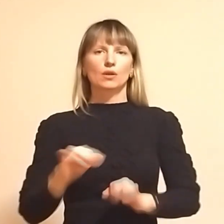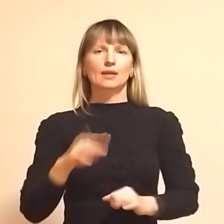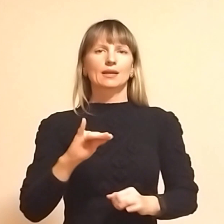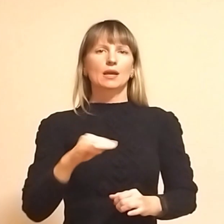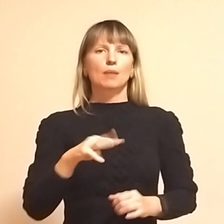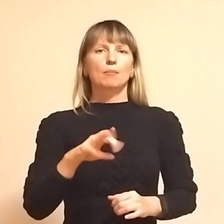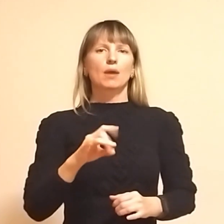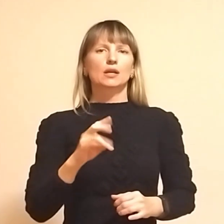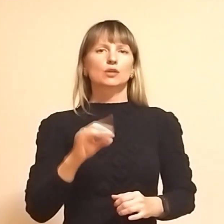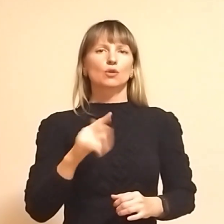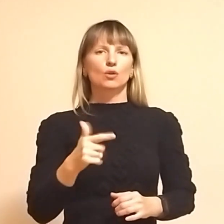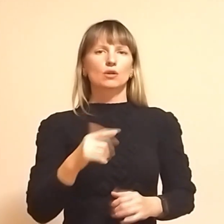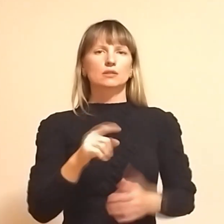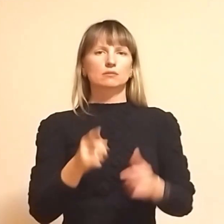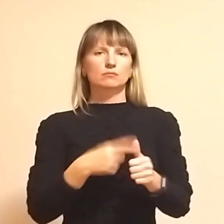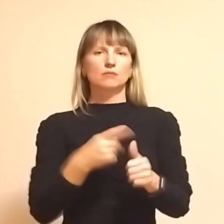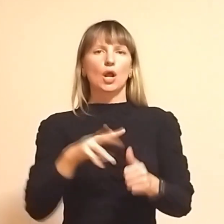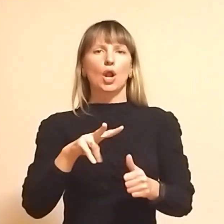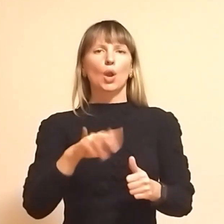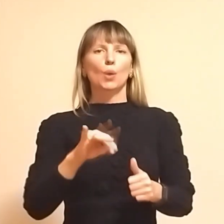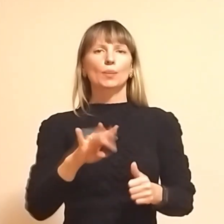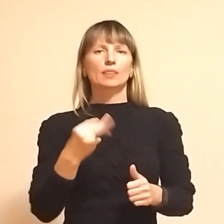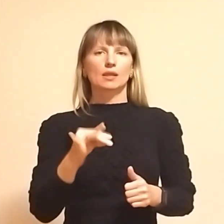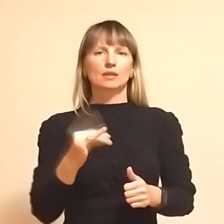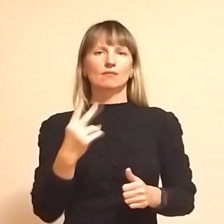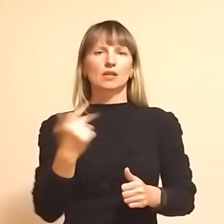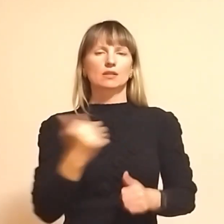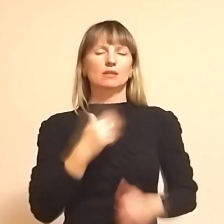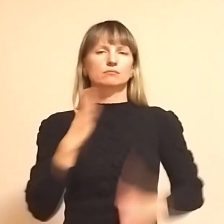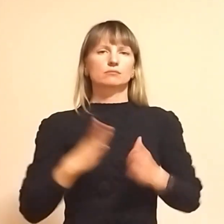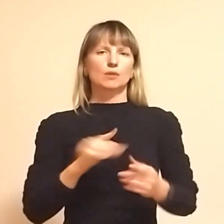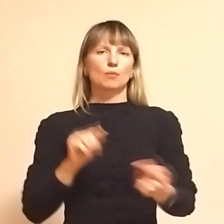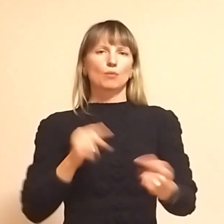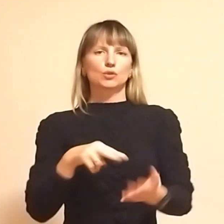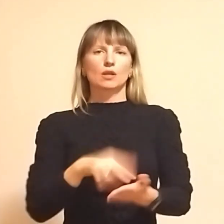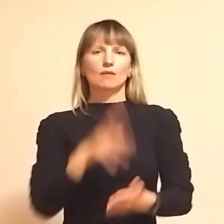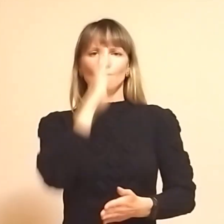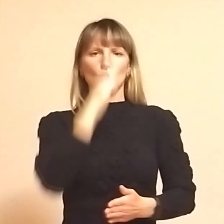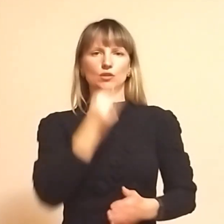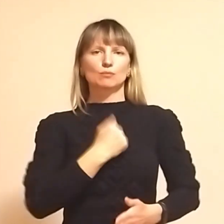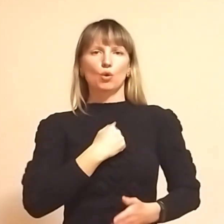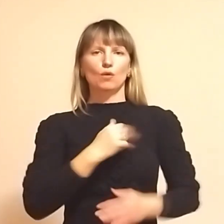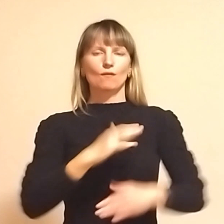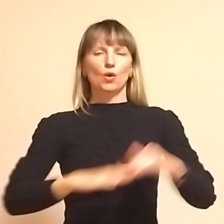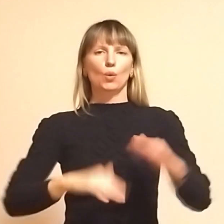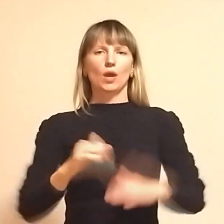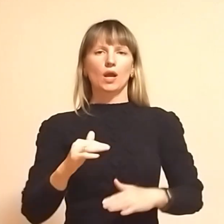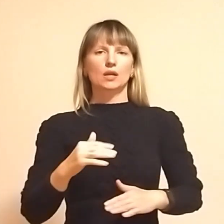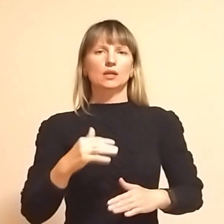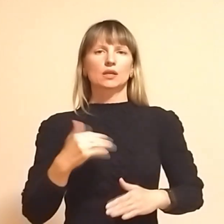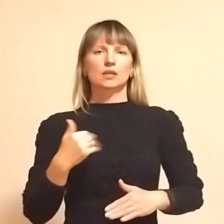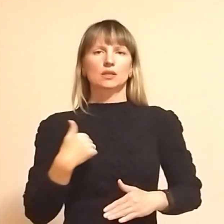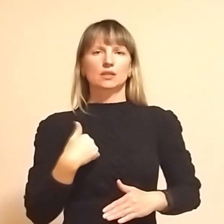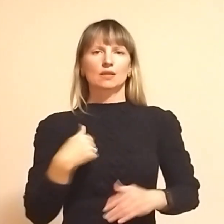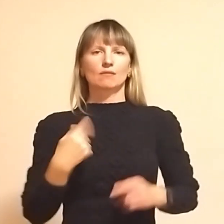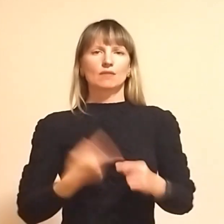маркетолог із позивним «Лютий». Протягом двох тижнів тренуються протистояти ворогові зі зброєю в руках. Я у цільному житті